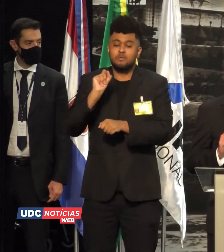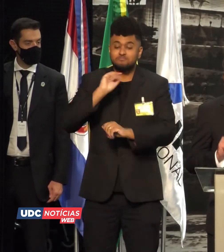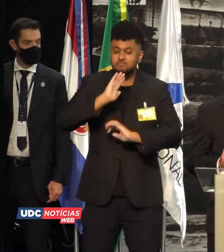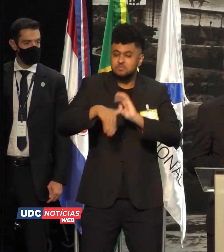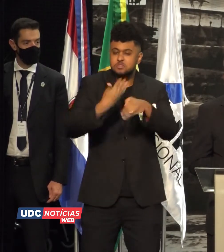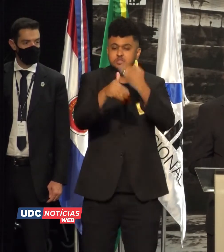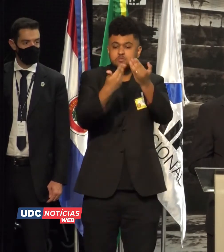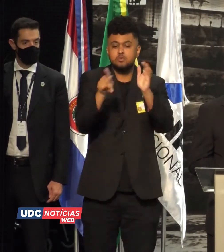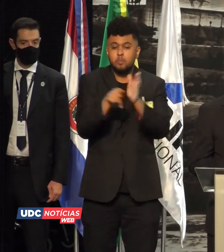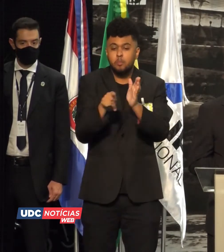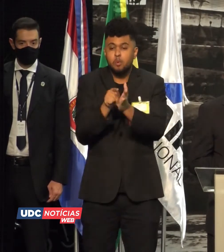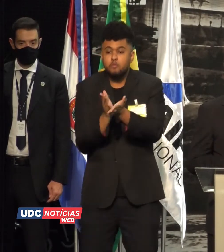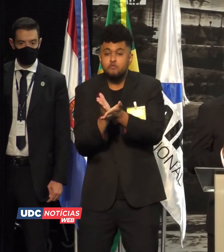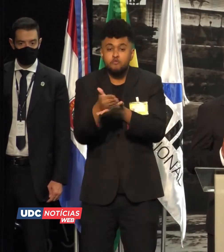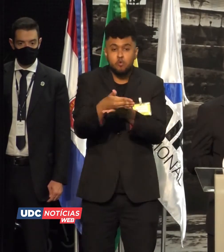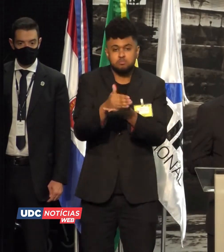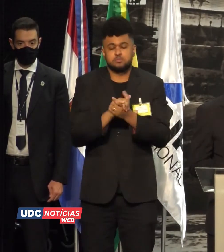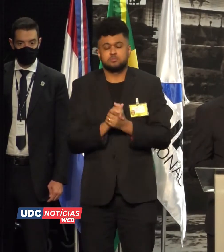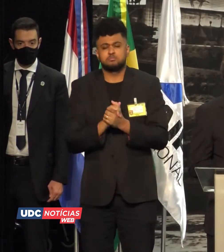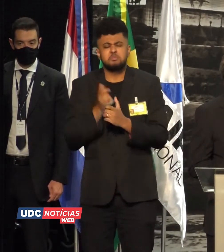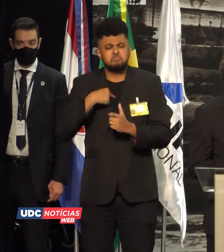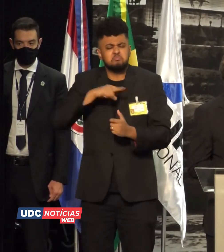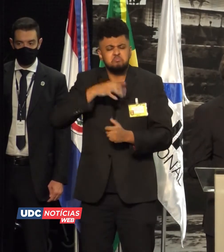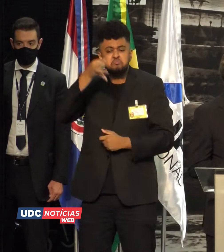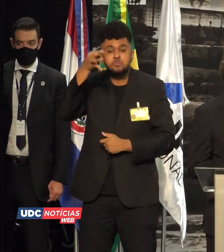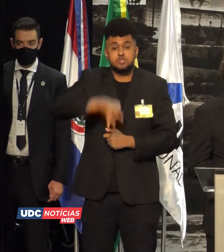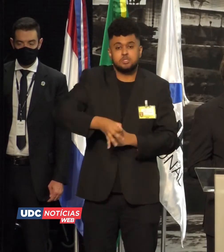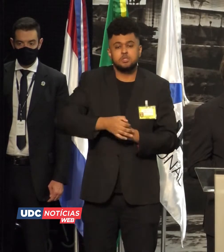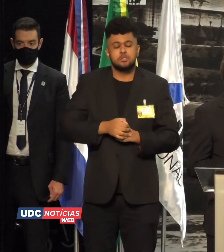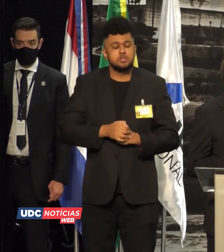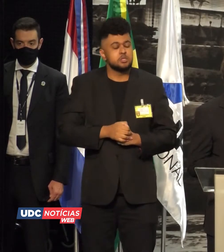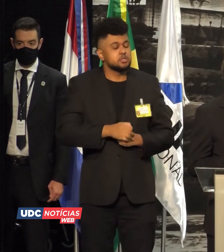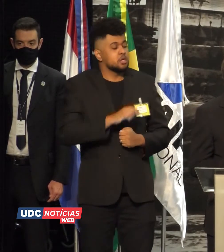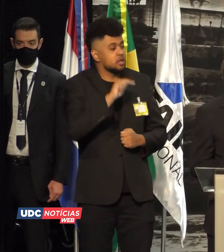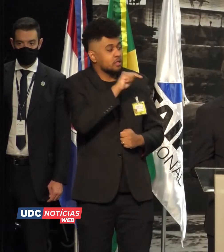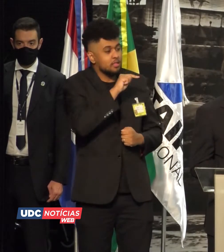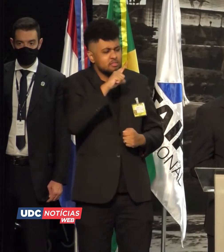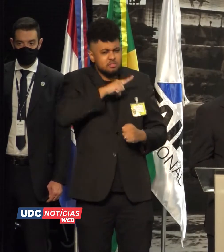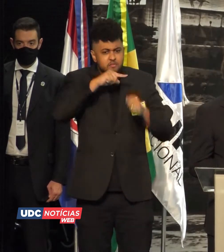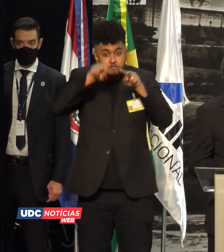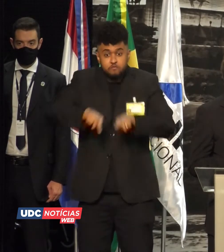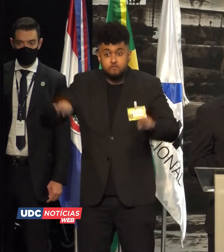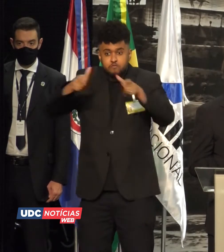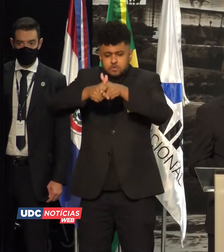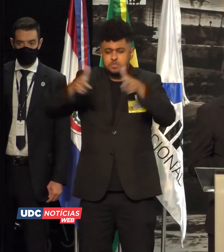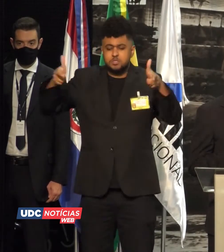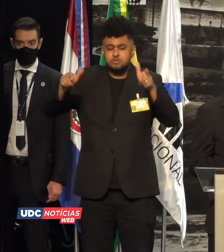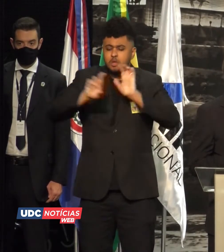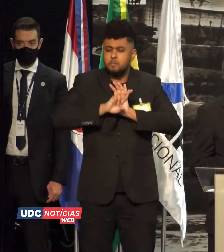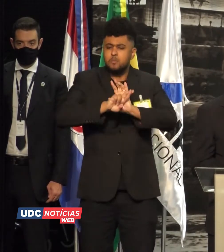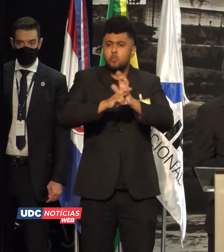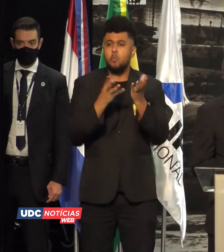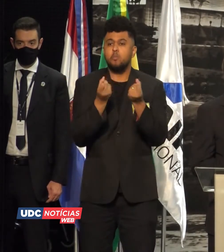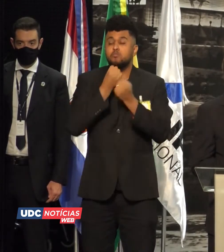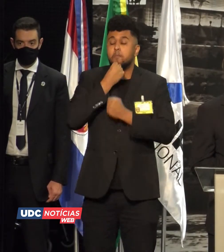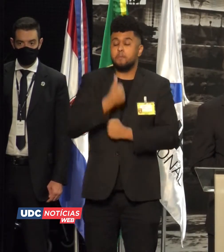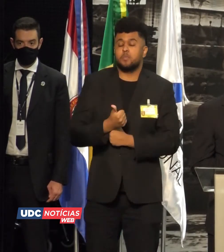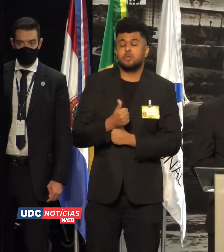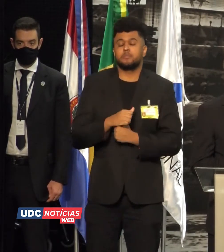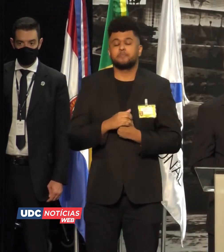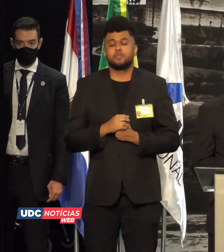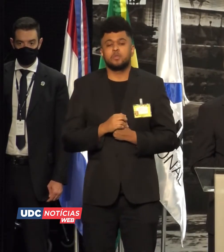desenvolvimento das fronteiras. E eu tenho certeza que o general Silvio Luna teve essa visão e representou muito bem